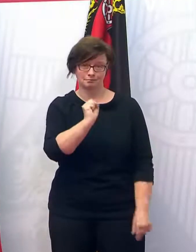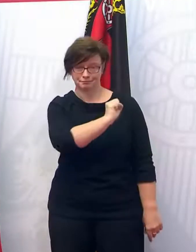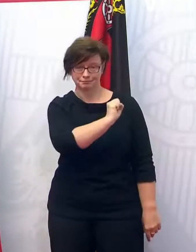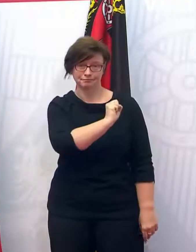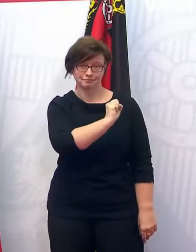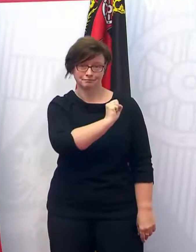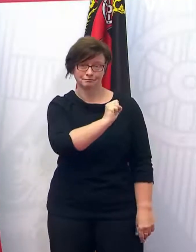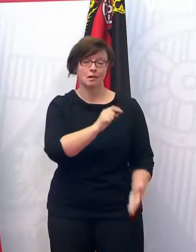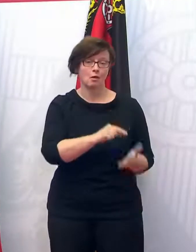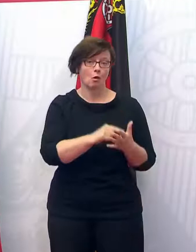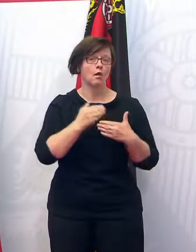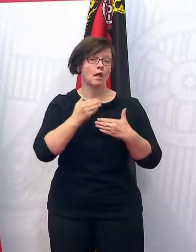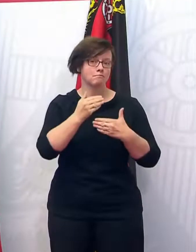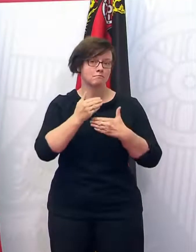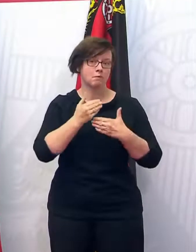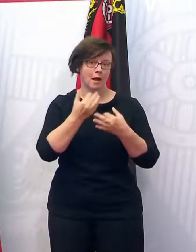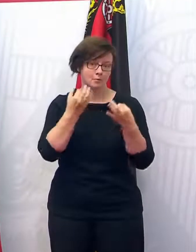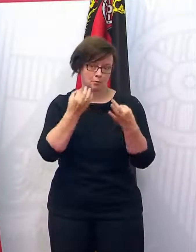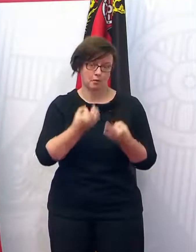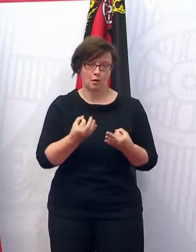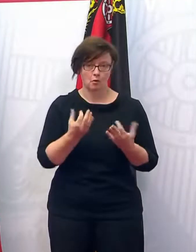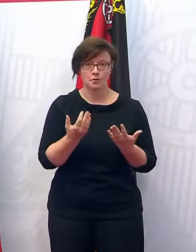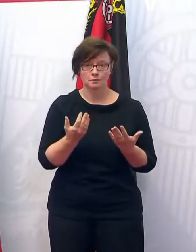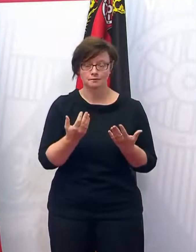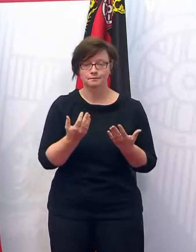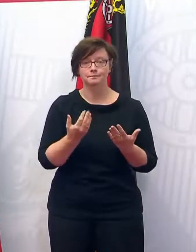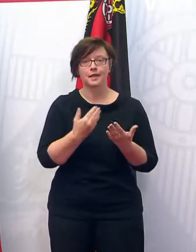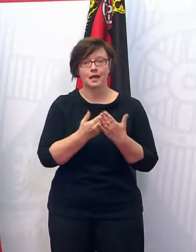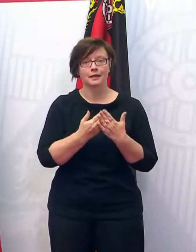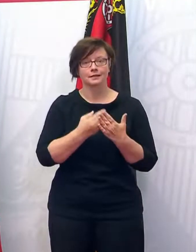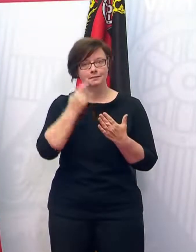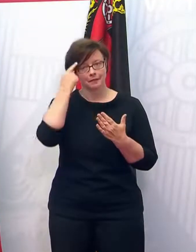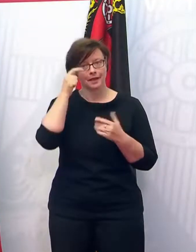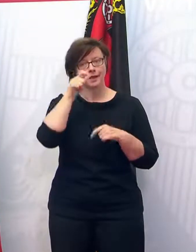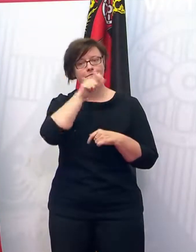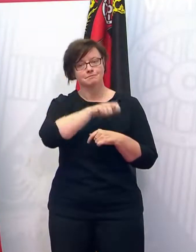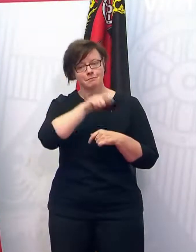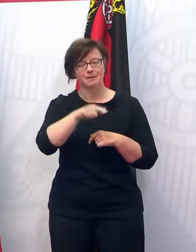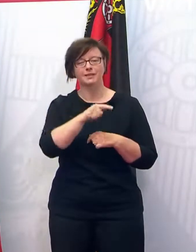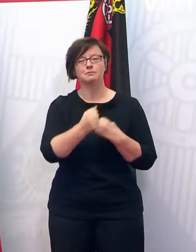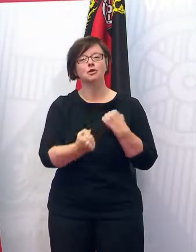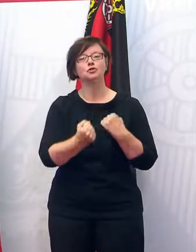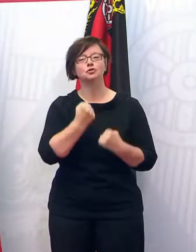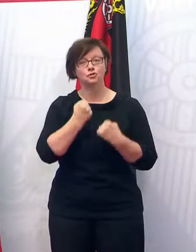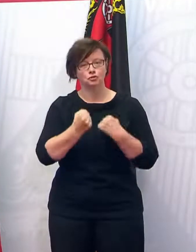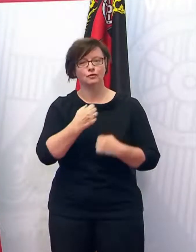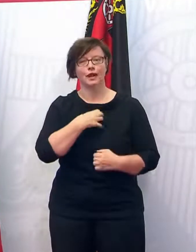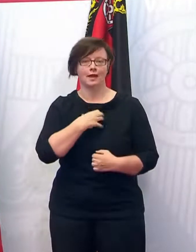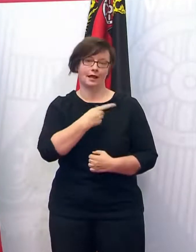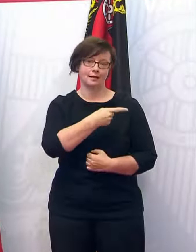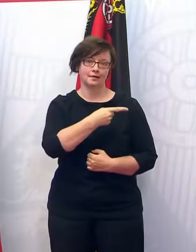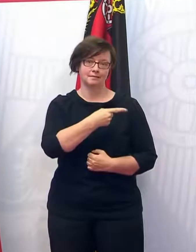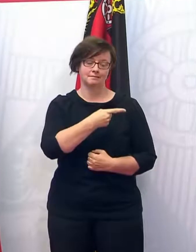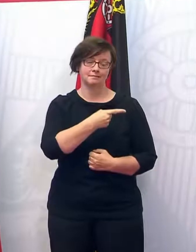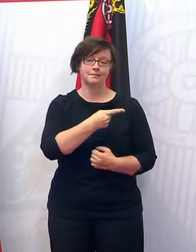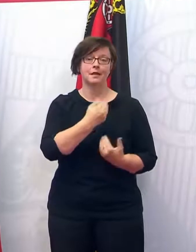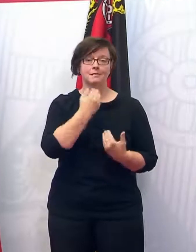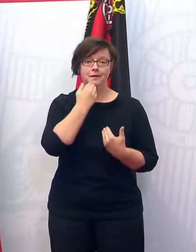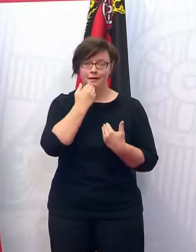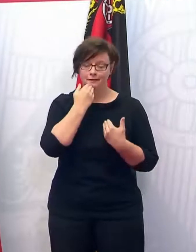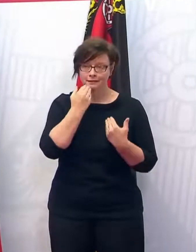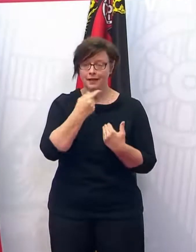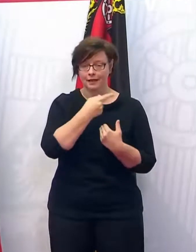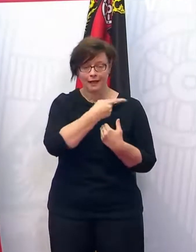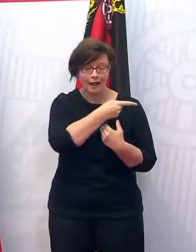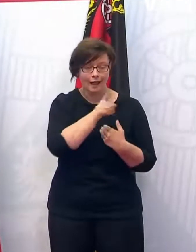eben Beatmung nötig haben. Deshalb denken wir einfach auch an die Menschen, die wirklich auch noch sehr schwer erkrankt sind und danken auch noch mal